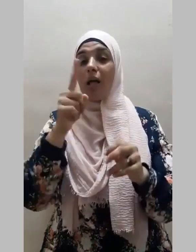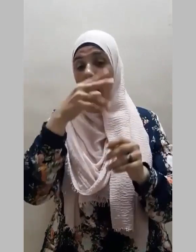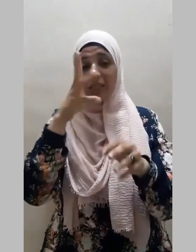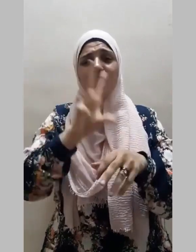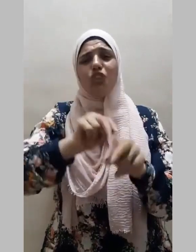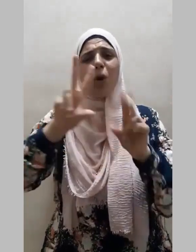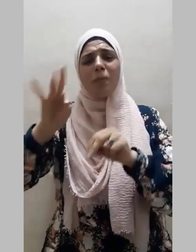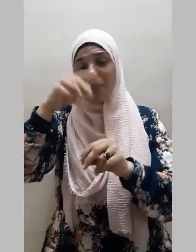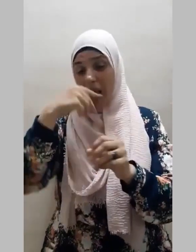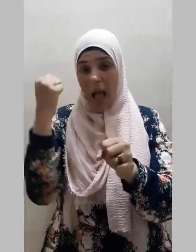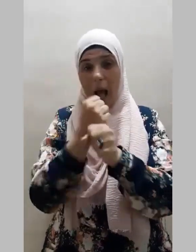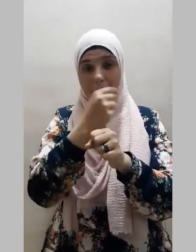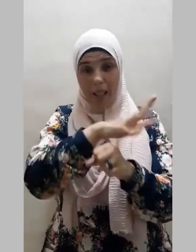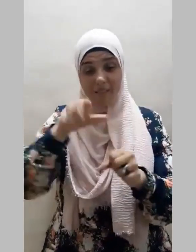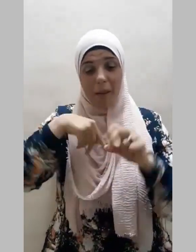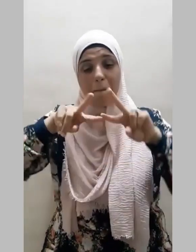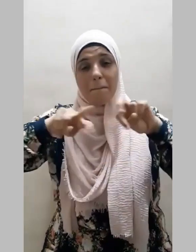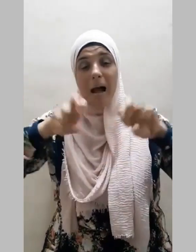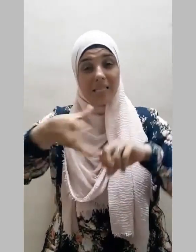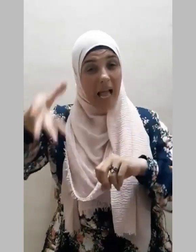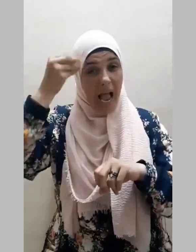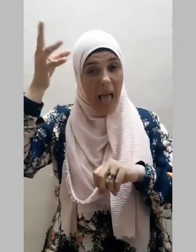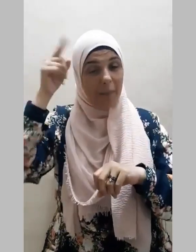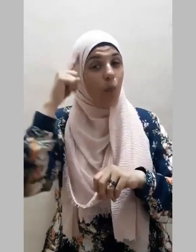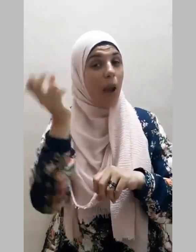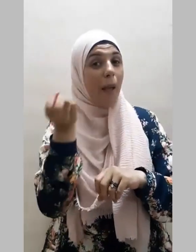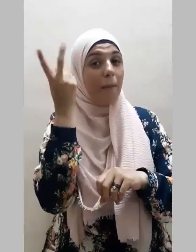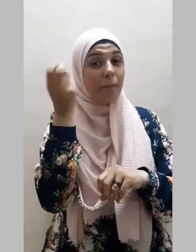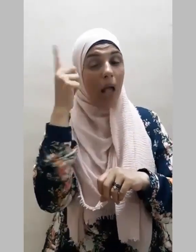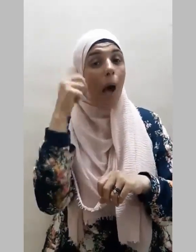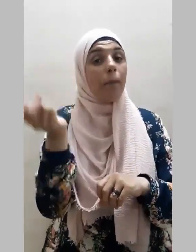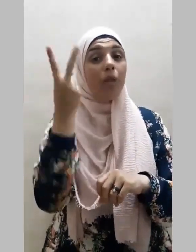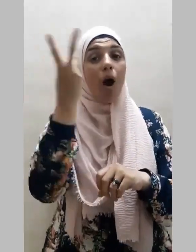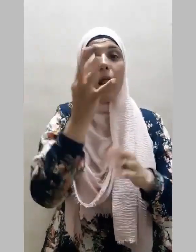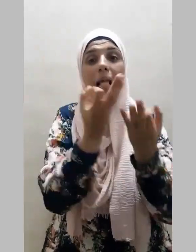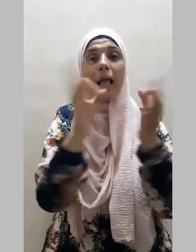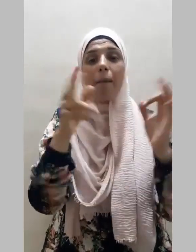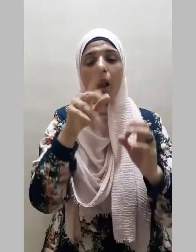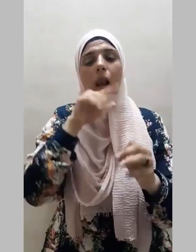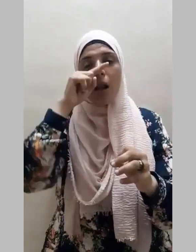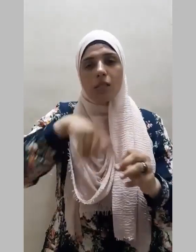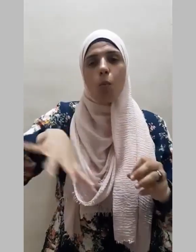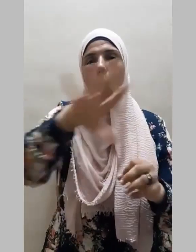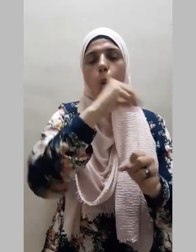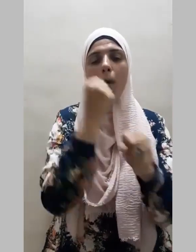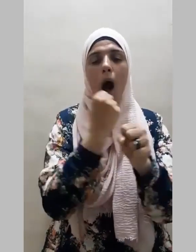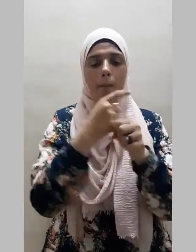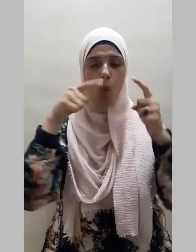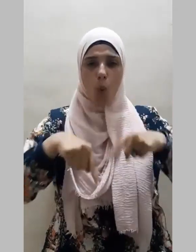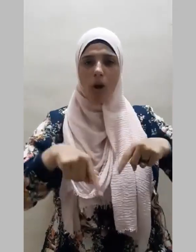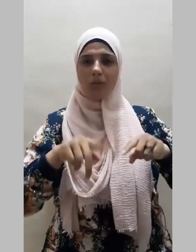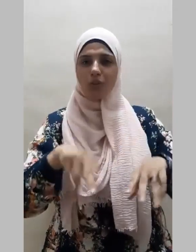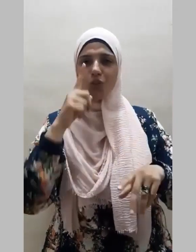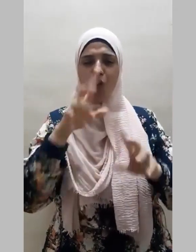عملية البحث العلمي والإبداع والابتكار أصبحت واجب العصر لعلنا